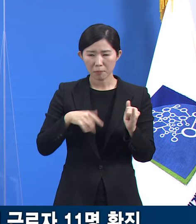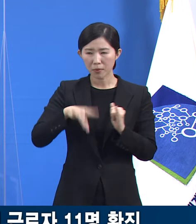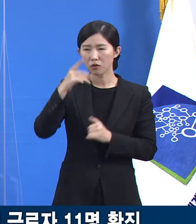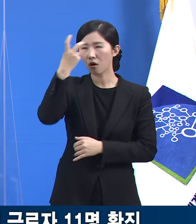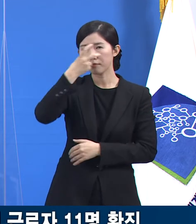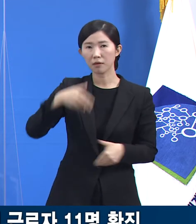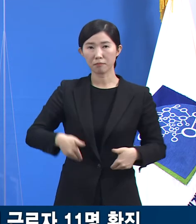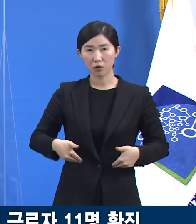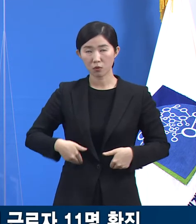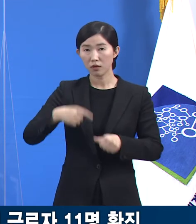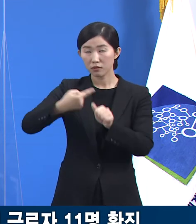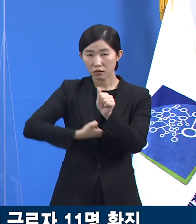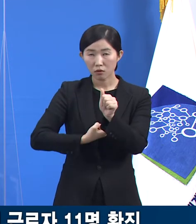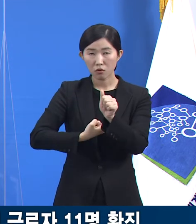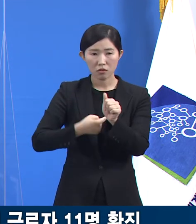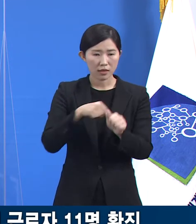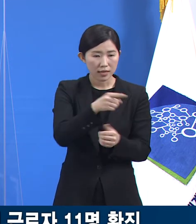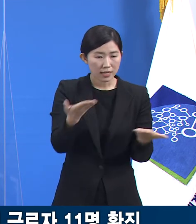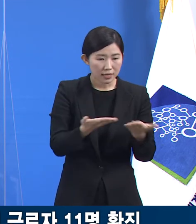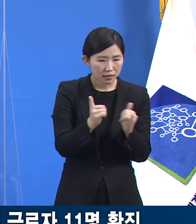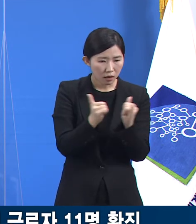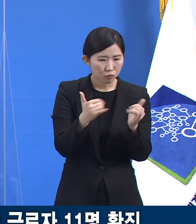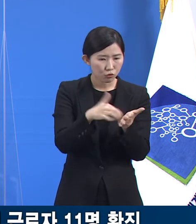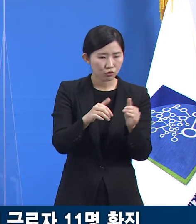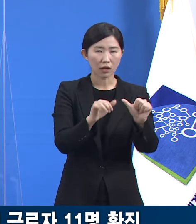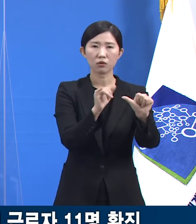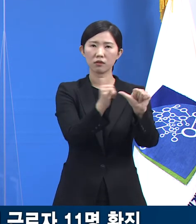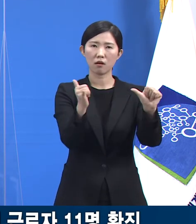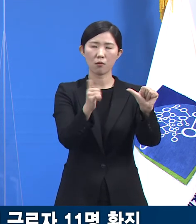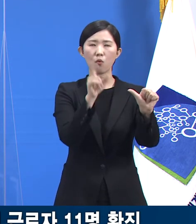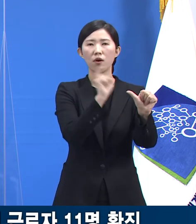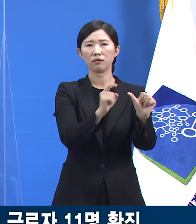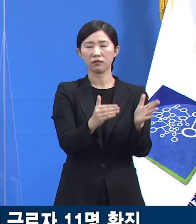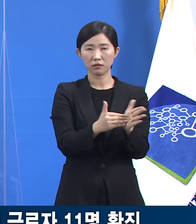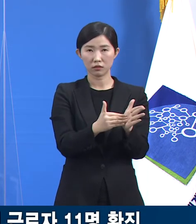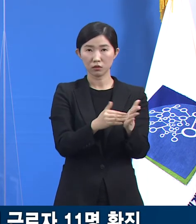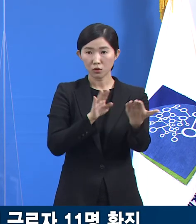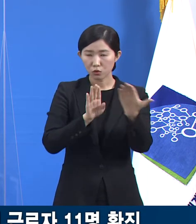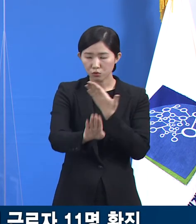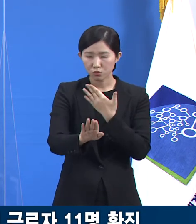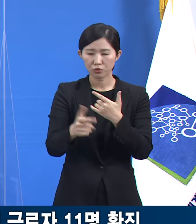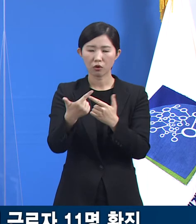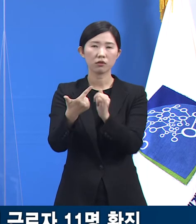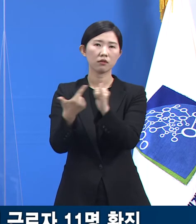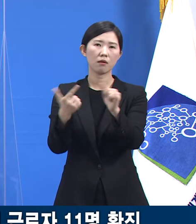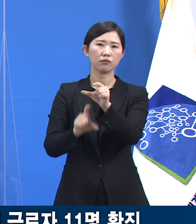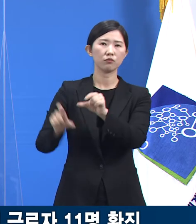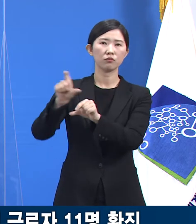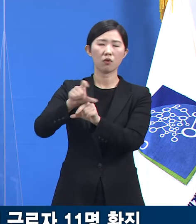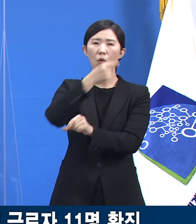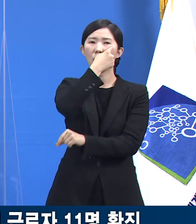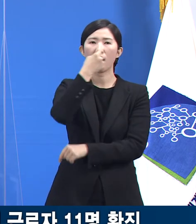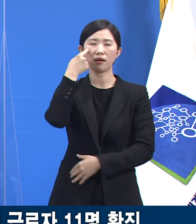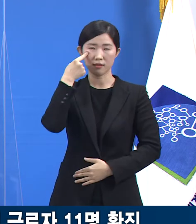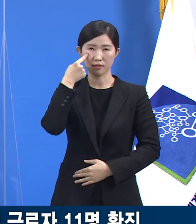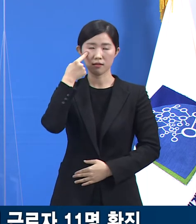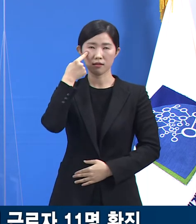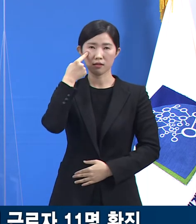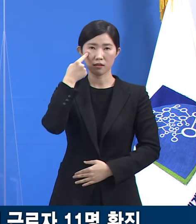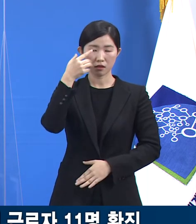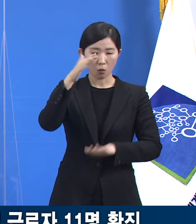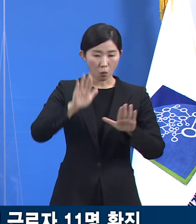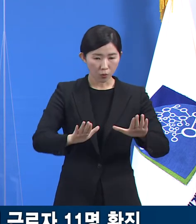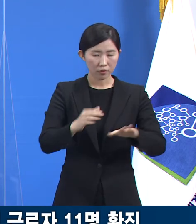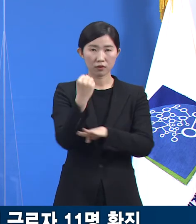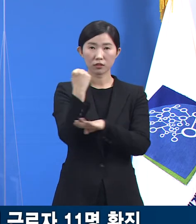9일 최초 확진 판정을 받았습니다. 이후 6명이 추가로 감염된 것이 확인되면서 금일